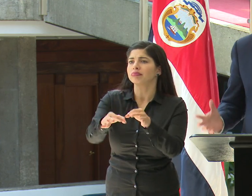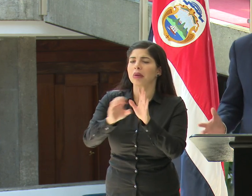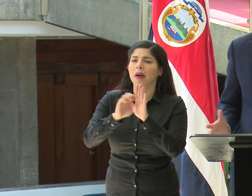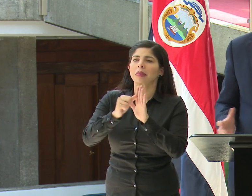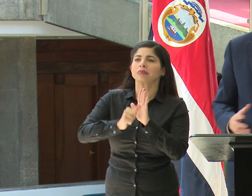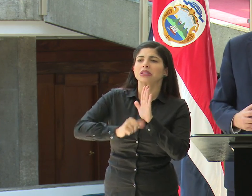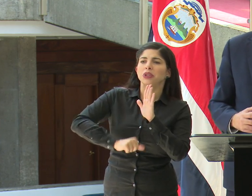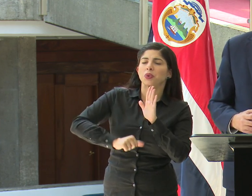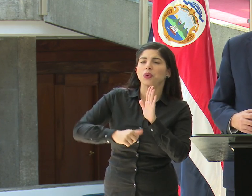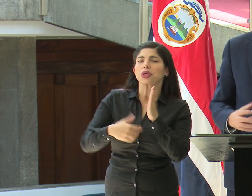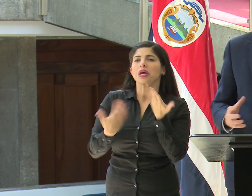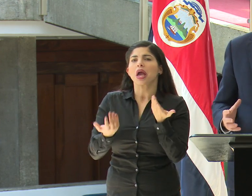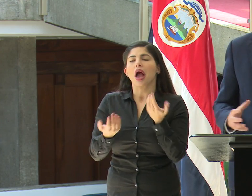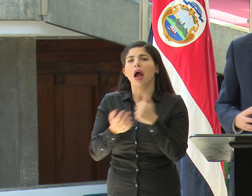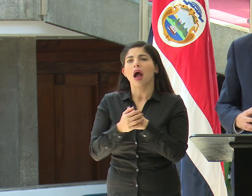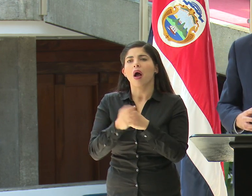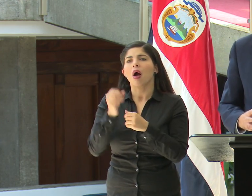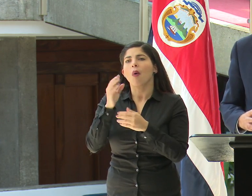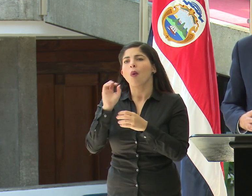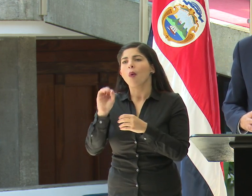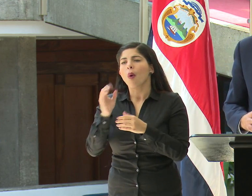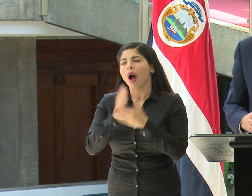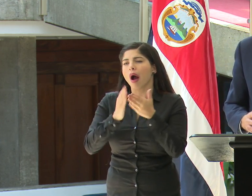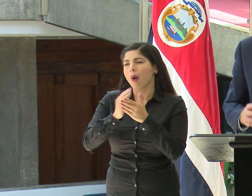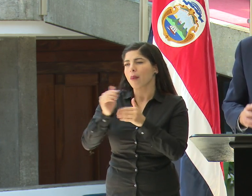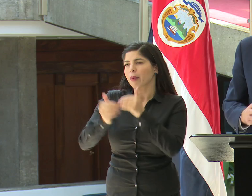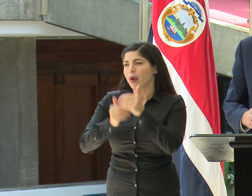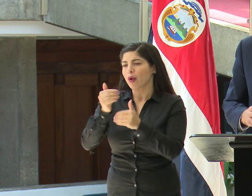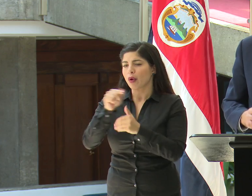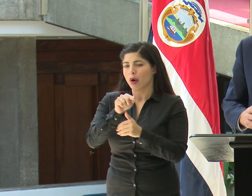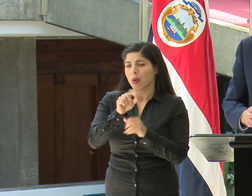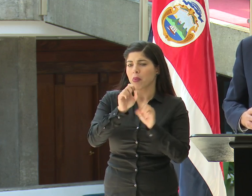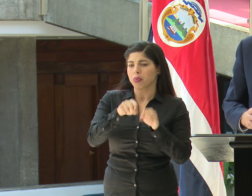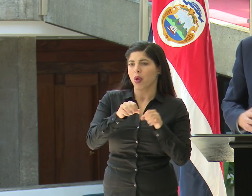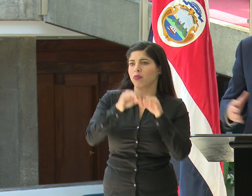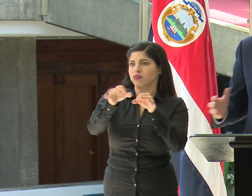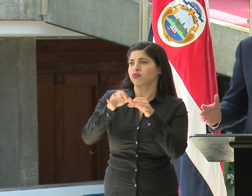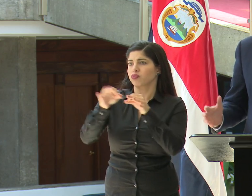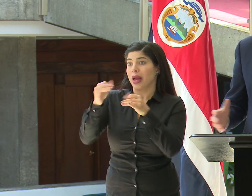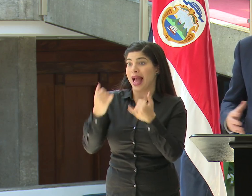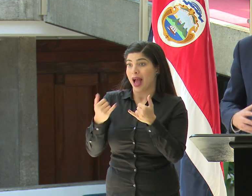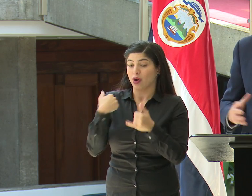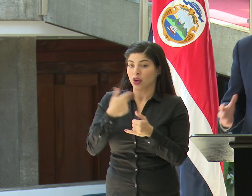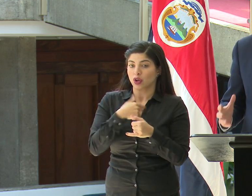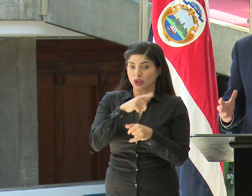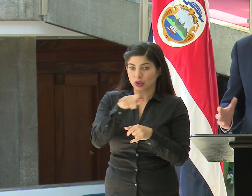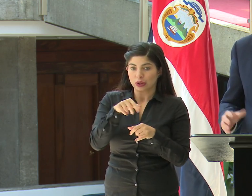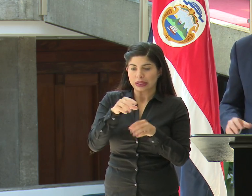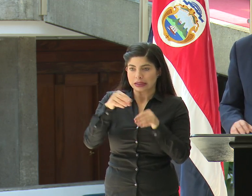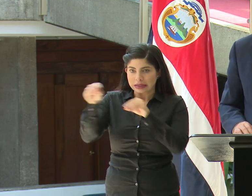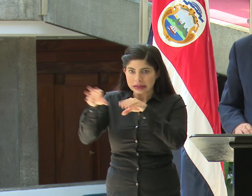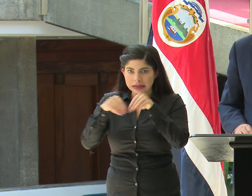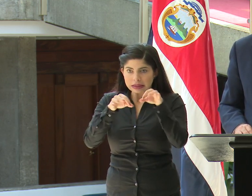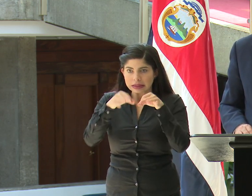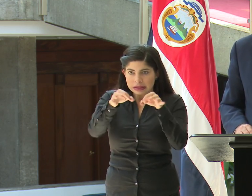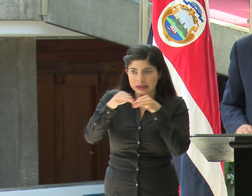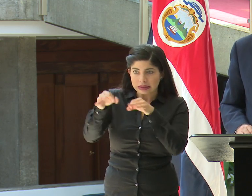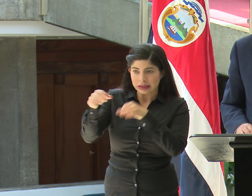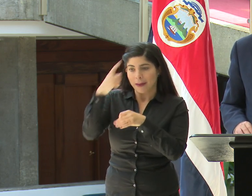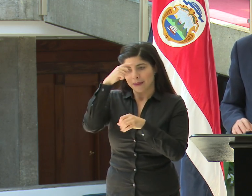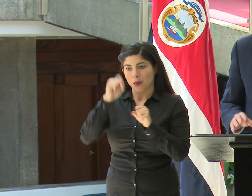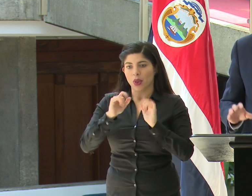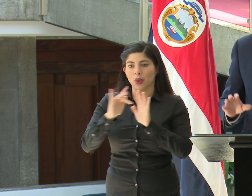cirugía electiva y ese tipo de procedimientos. Eso es lo que estamos reprogramando para crear capacidad hospitalaria.